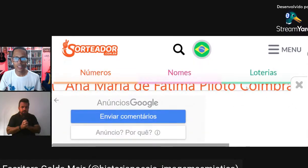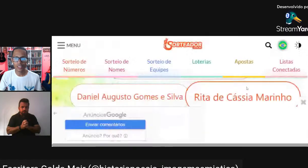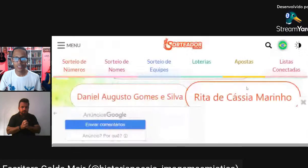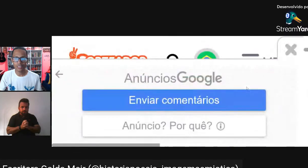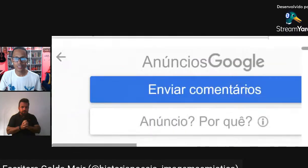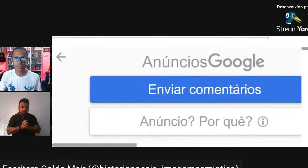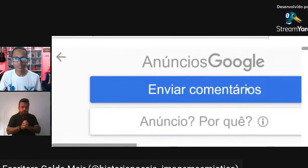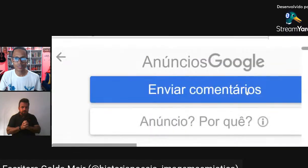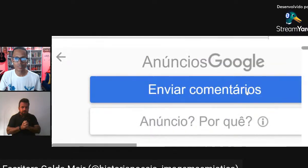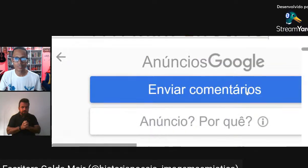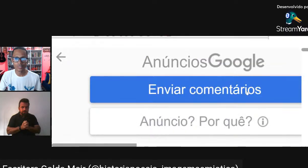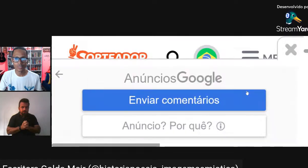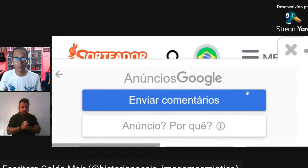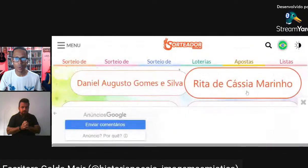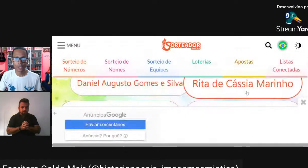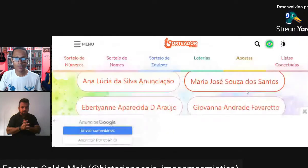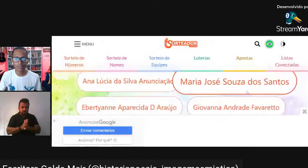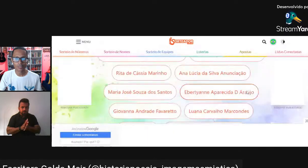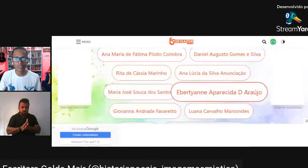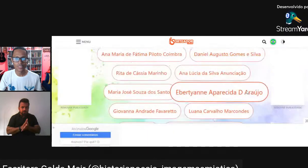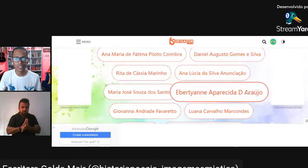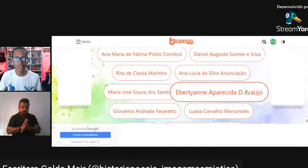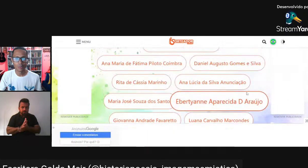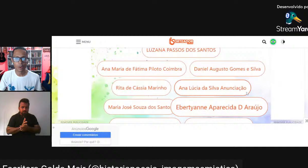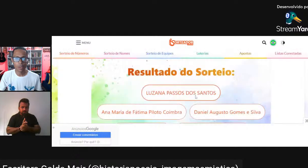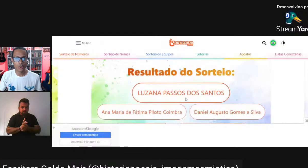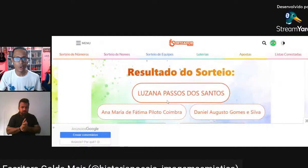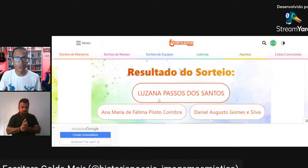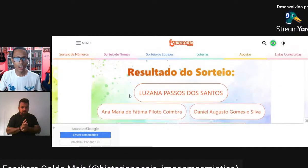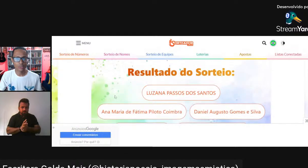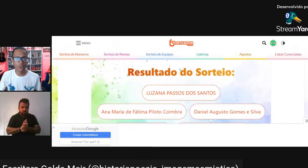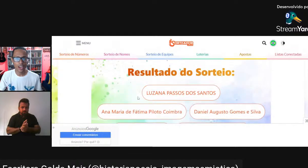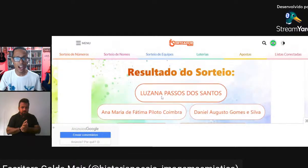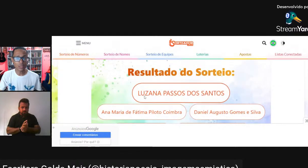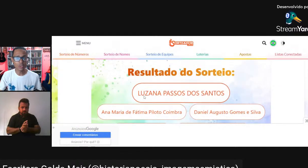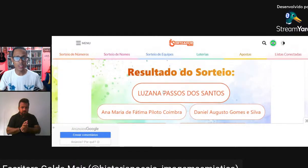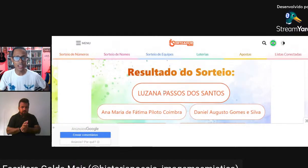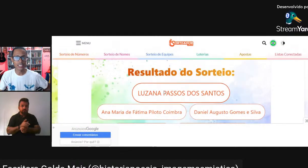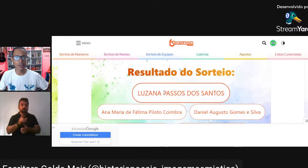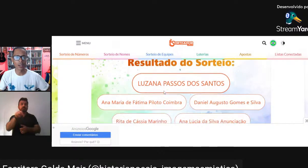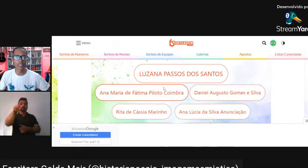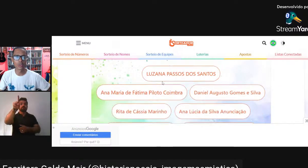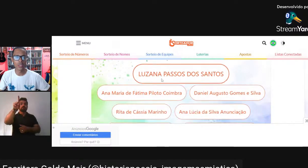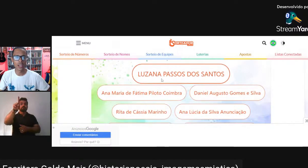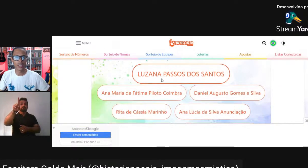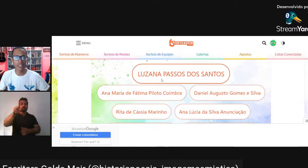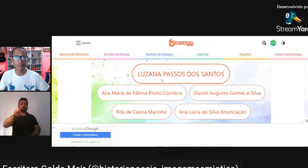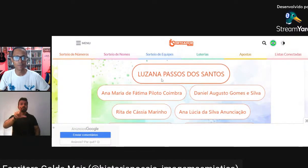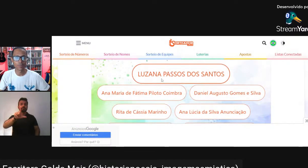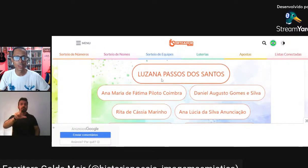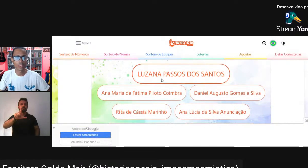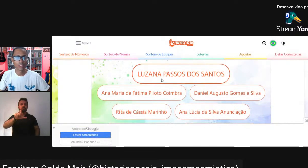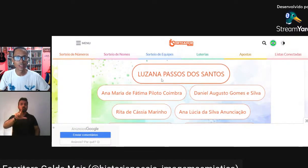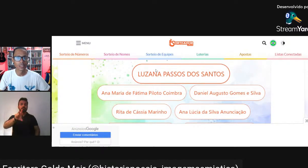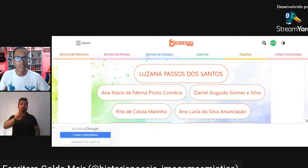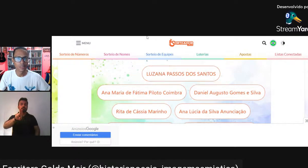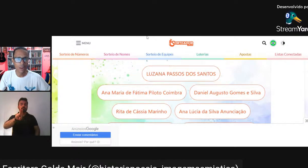Cadê aqui? Opa Primeiro colocado Foi a Luzana Olha Luzana